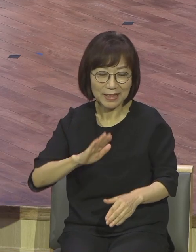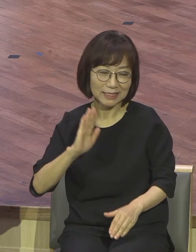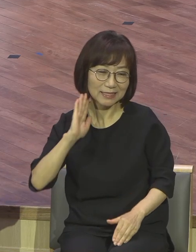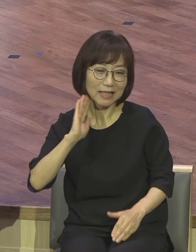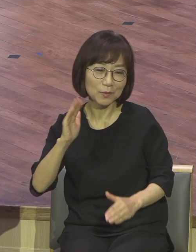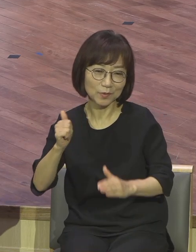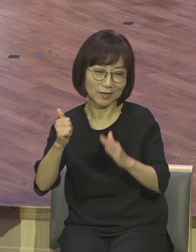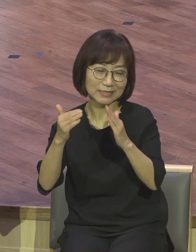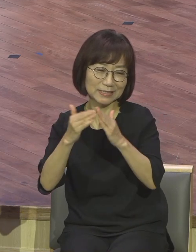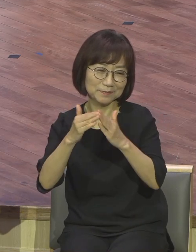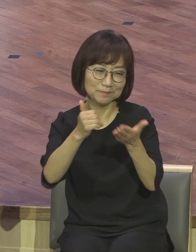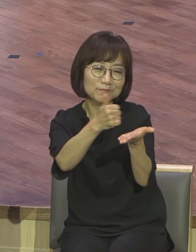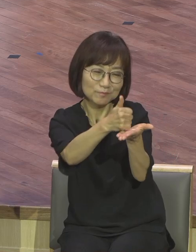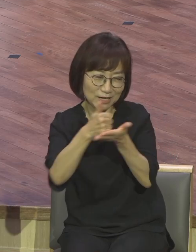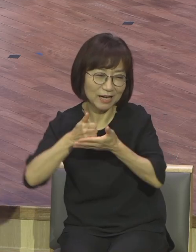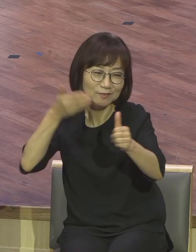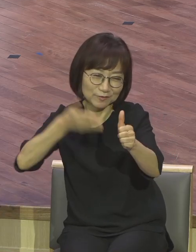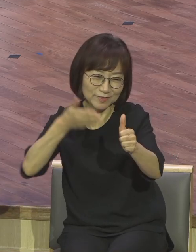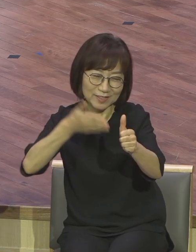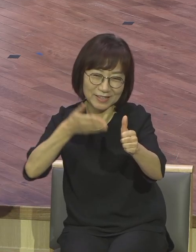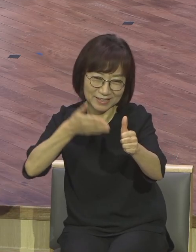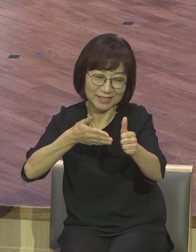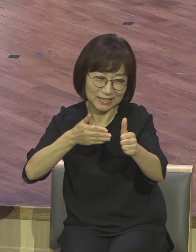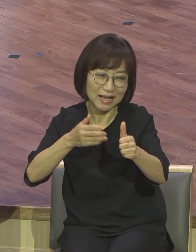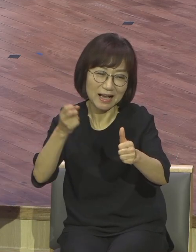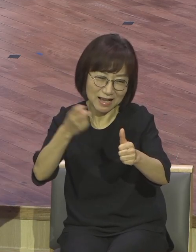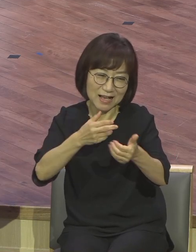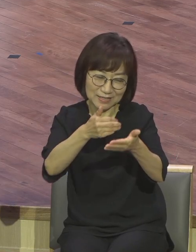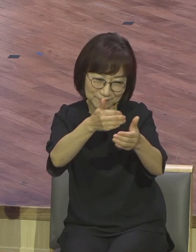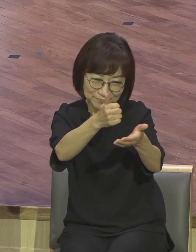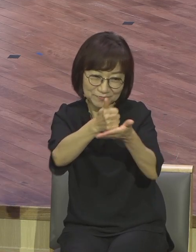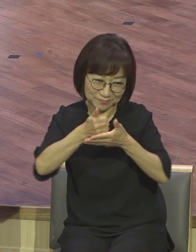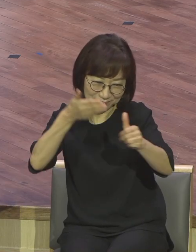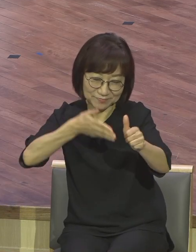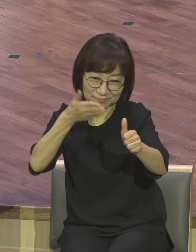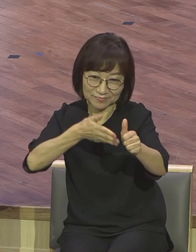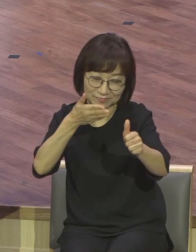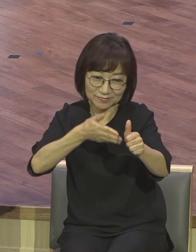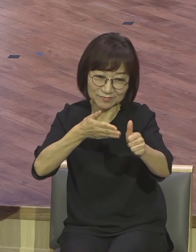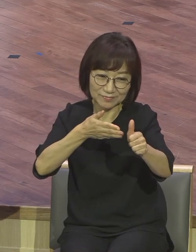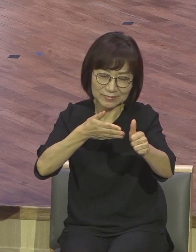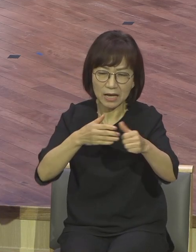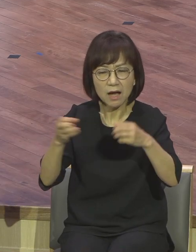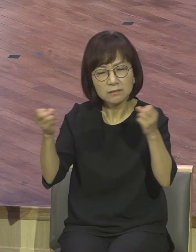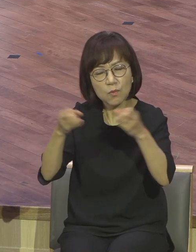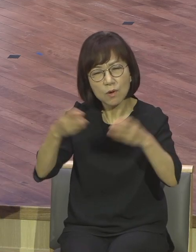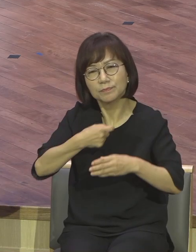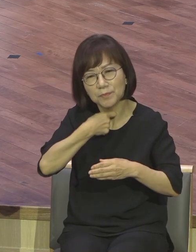초청을 했어요 초청을 그렇게 하면서 뭔가 대화를 나누고 싶었어요